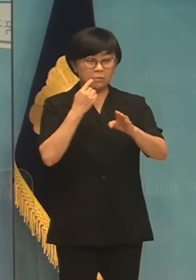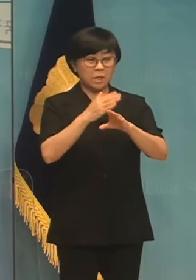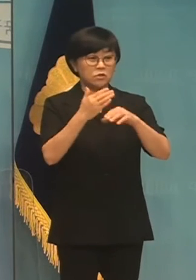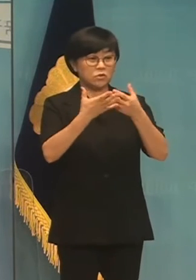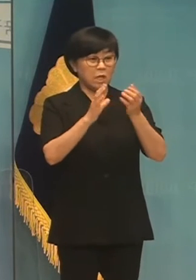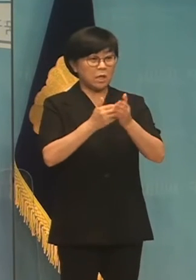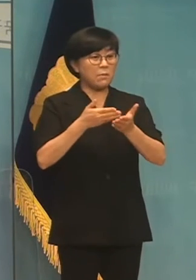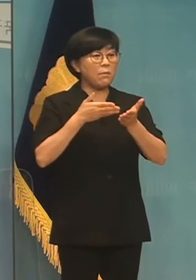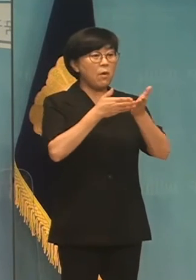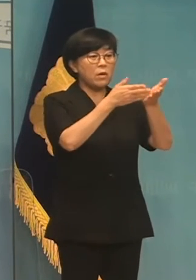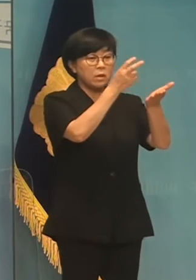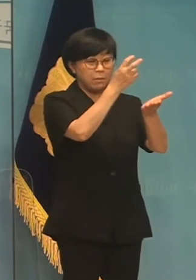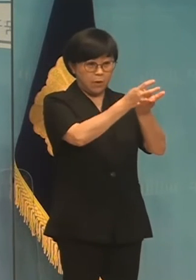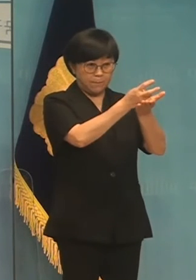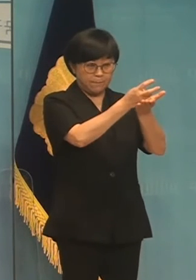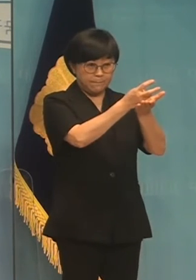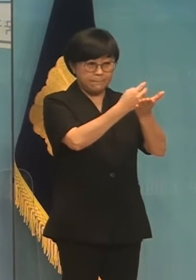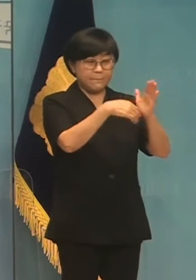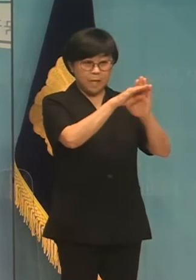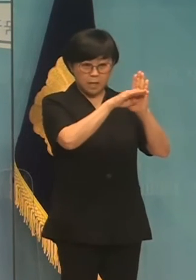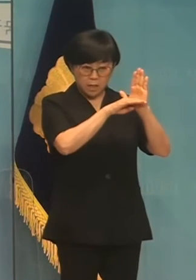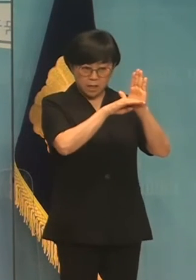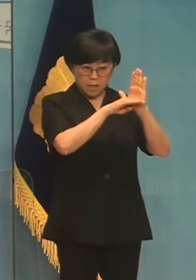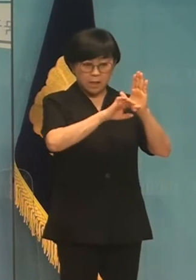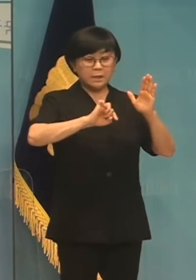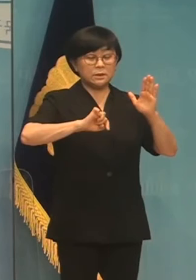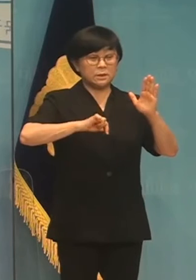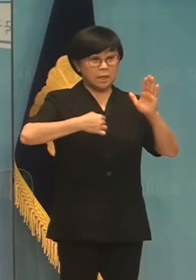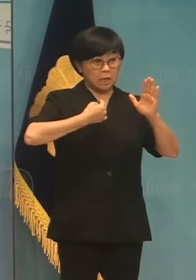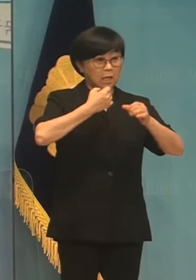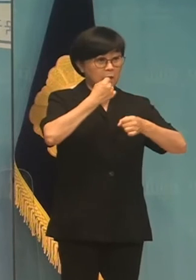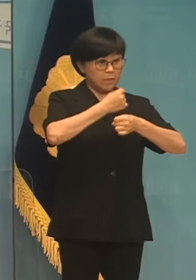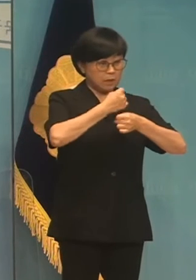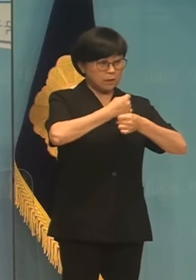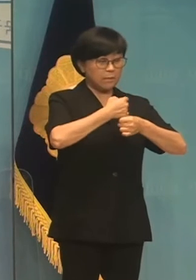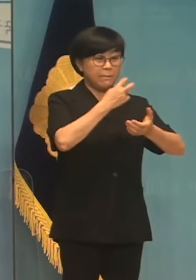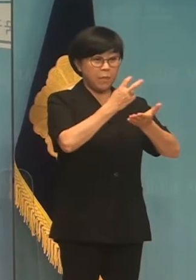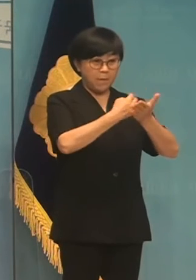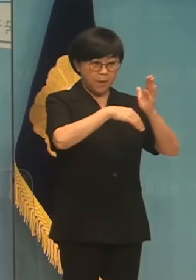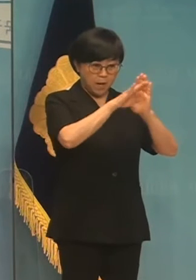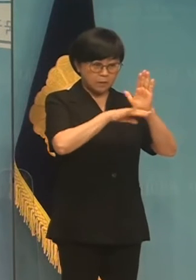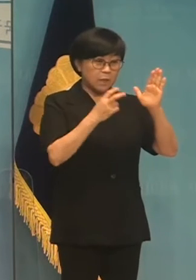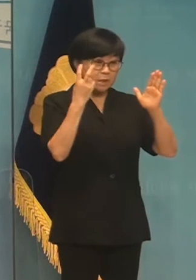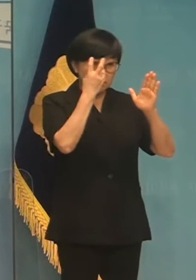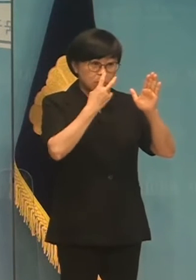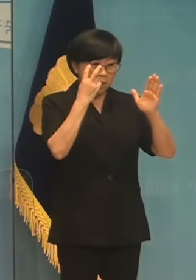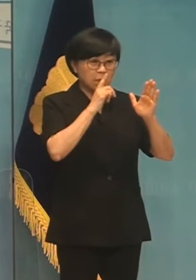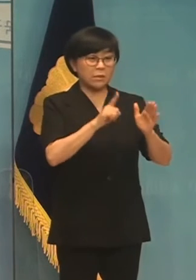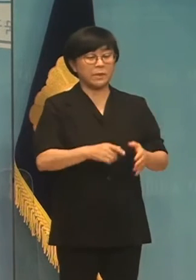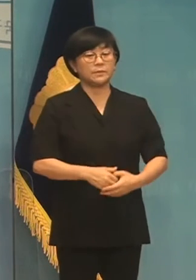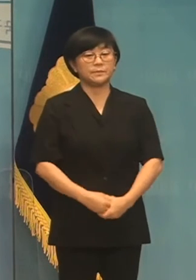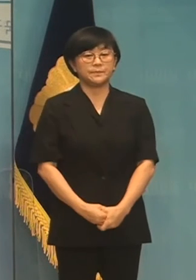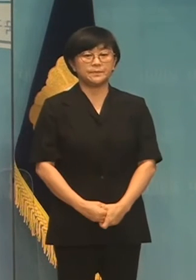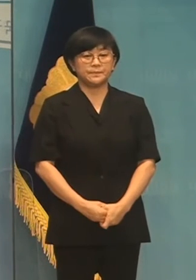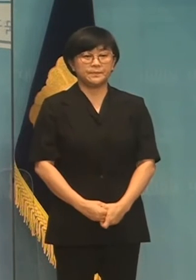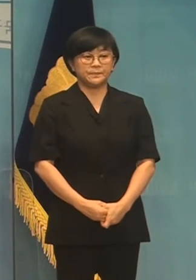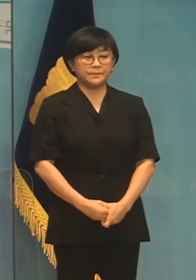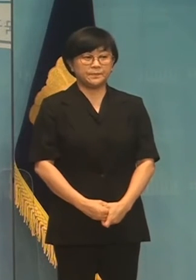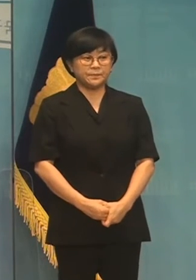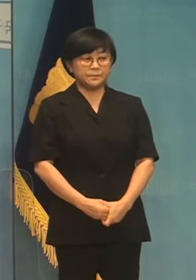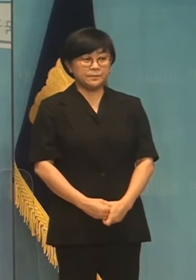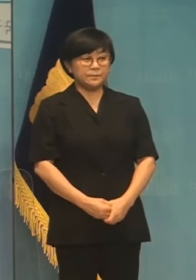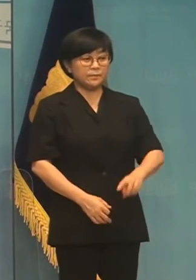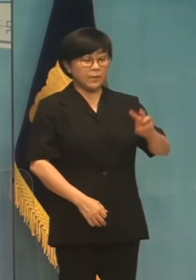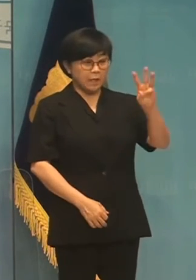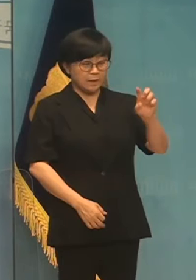의원이 발의한 법안입니다. 오로지 자기네들이 발의한 법안만 심사하겠다고 합니다. 이